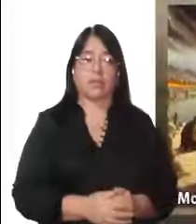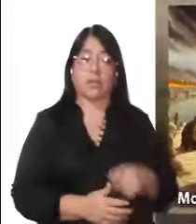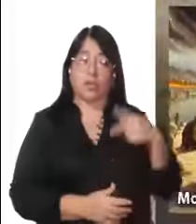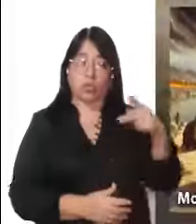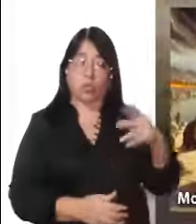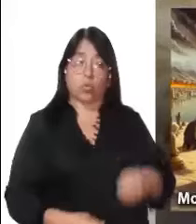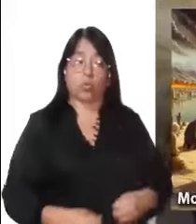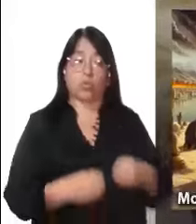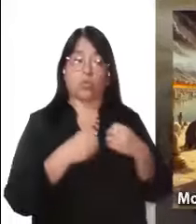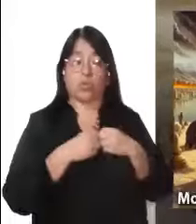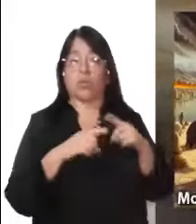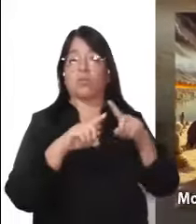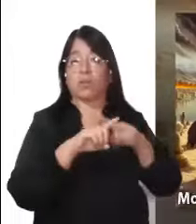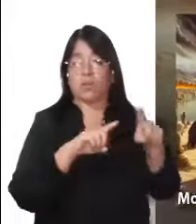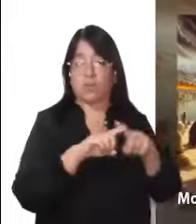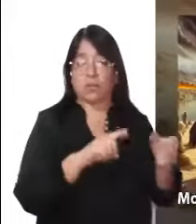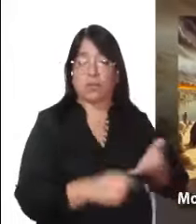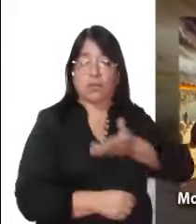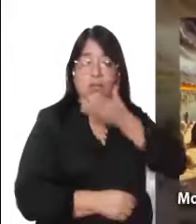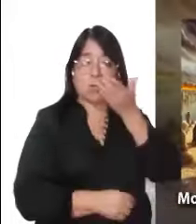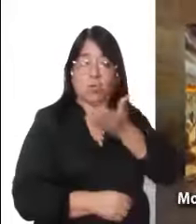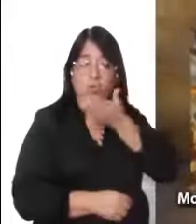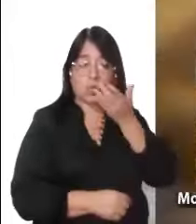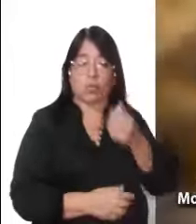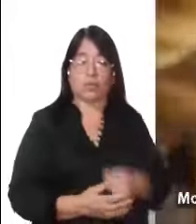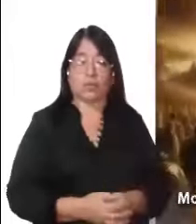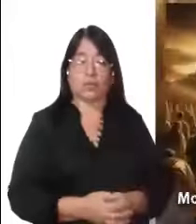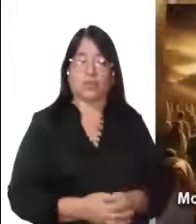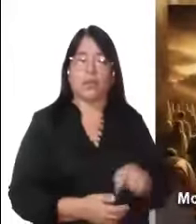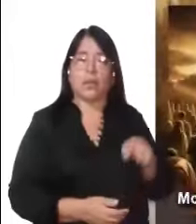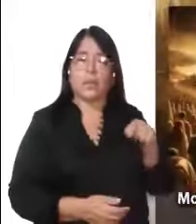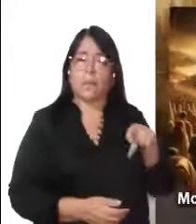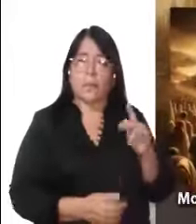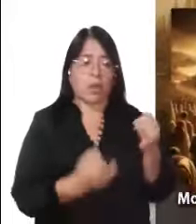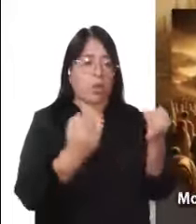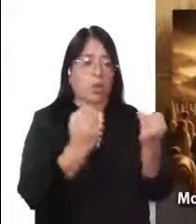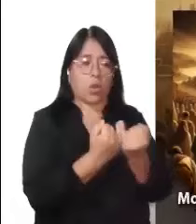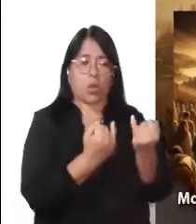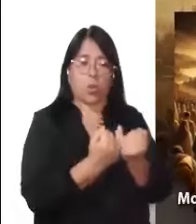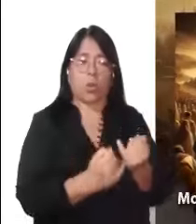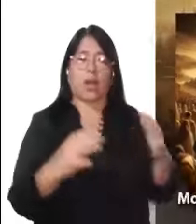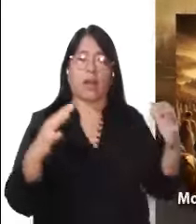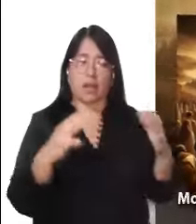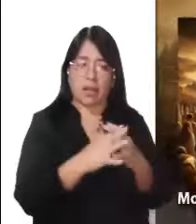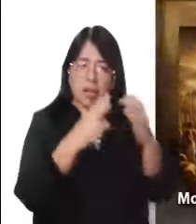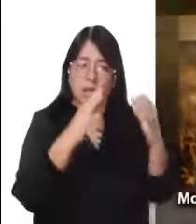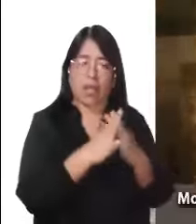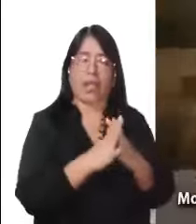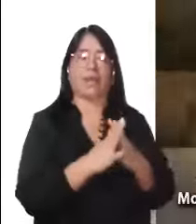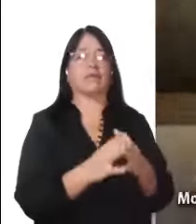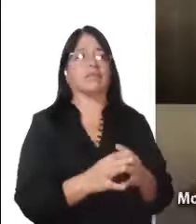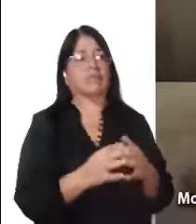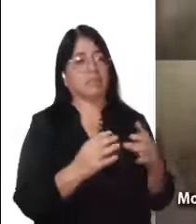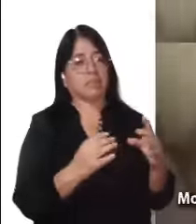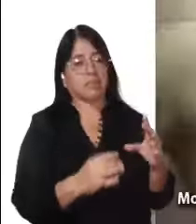diferente a la nuestra, en cuanto a época y costumbres, pero muy cercana en cuanto a conceptos de